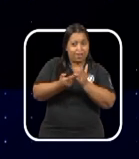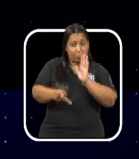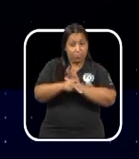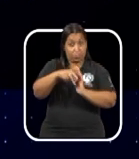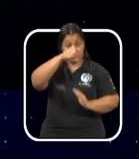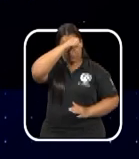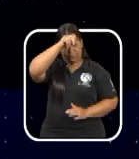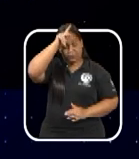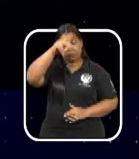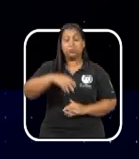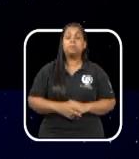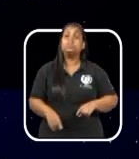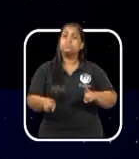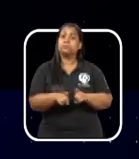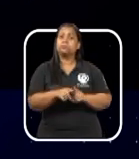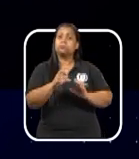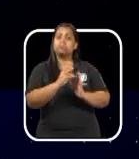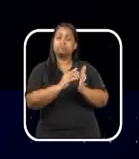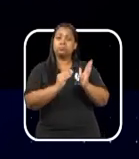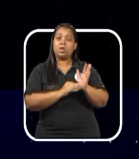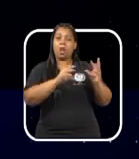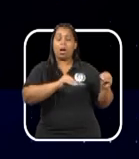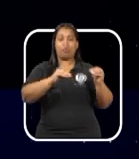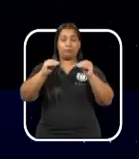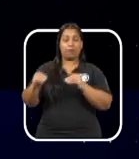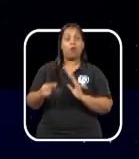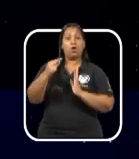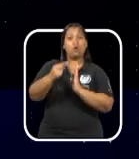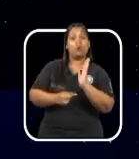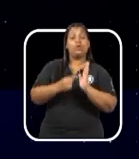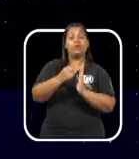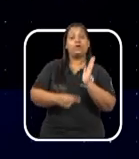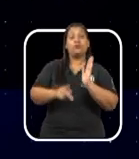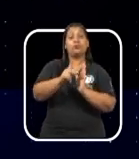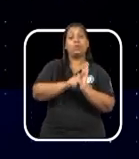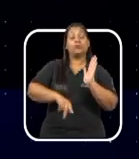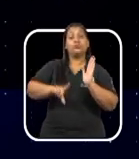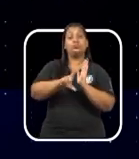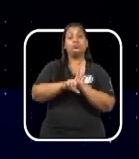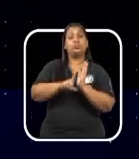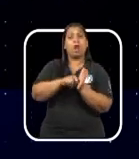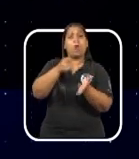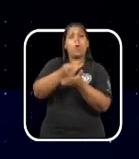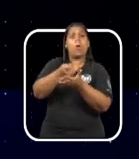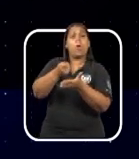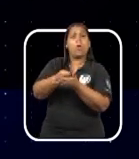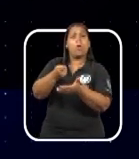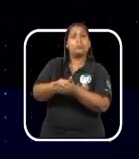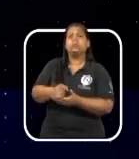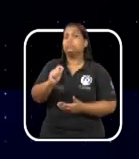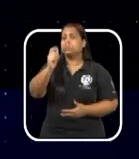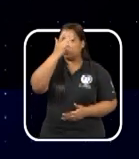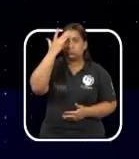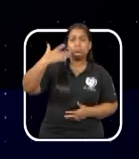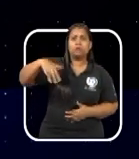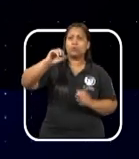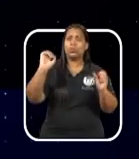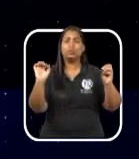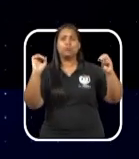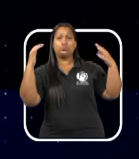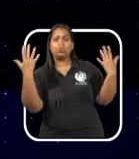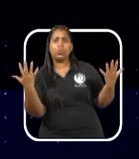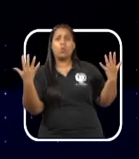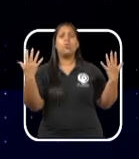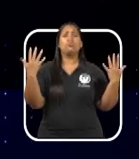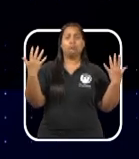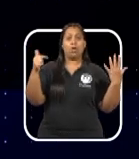Dois itens tiveram a votação adiada. O veto ao projeto que impõe obrigações aos produtores de shows e eventos